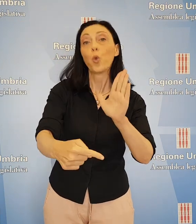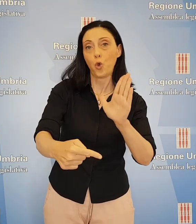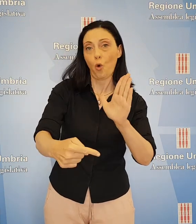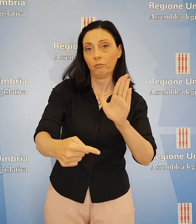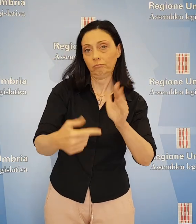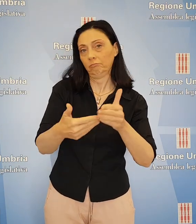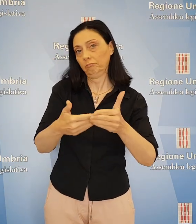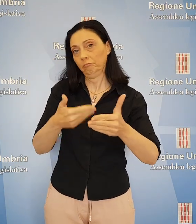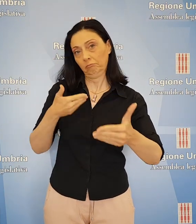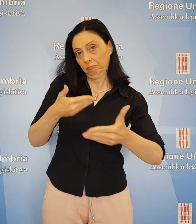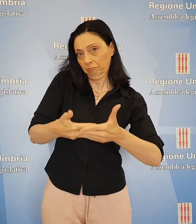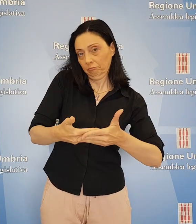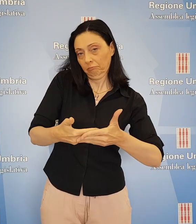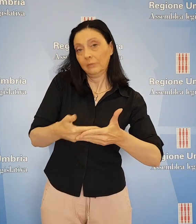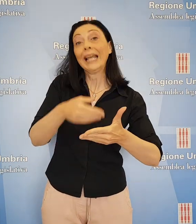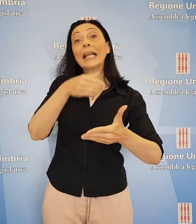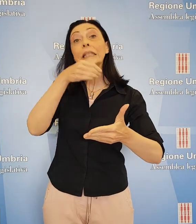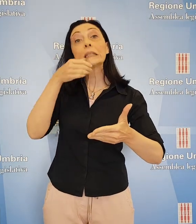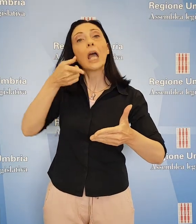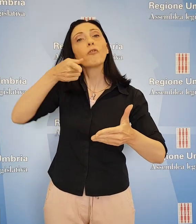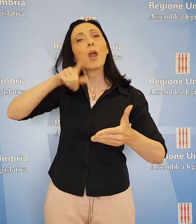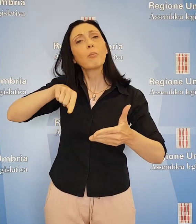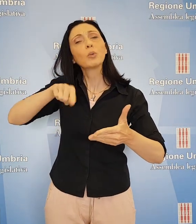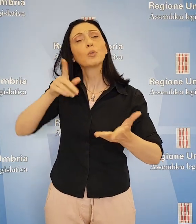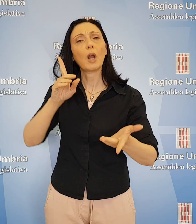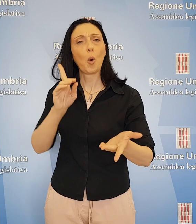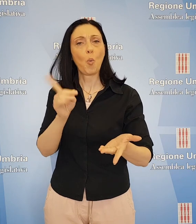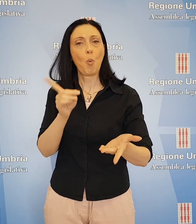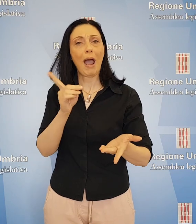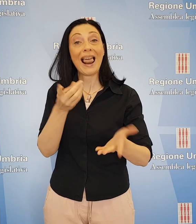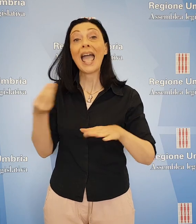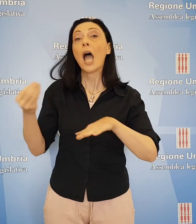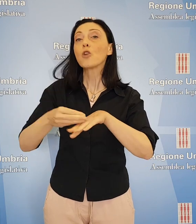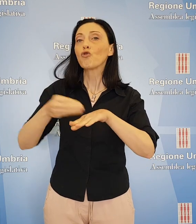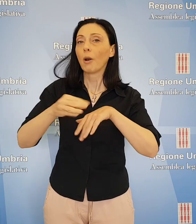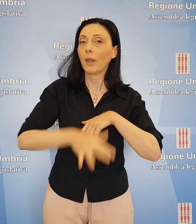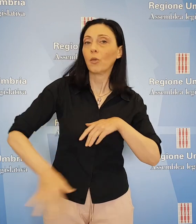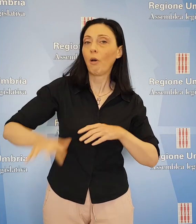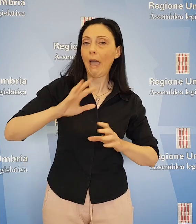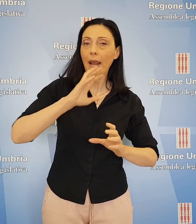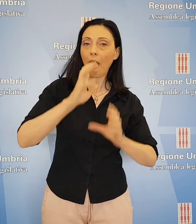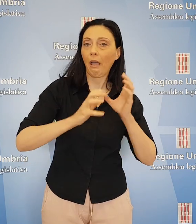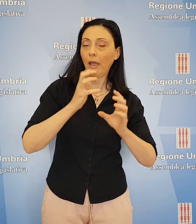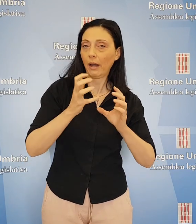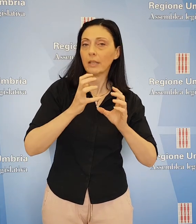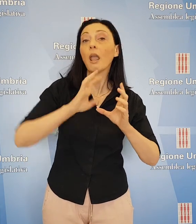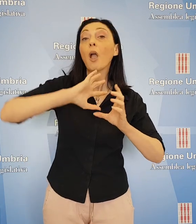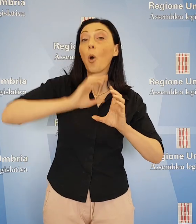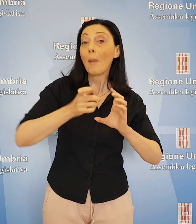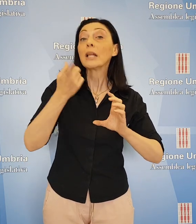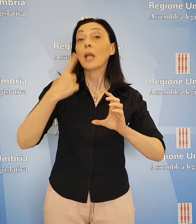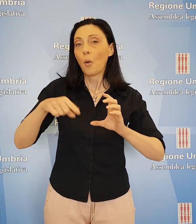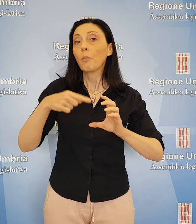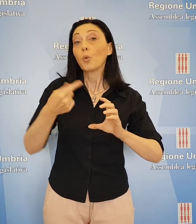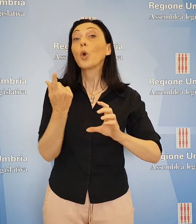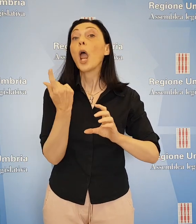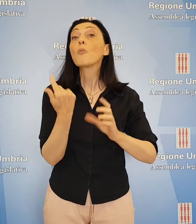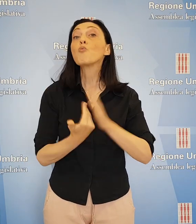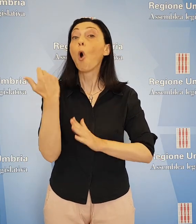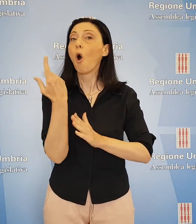luglio. Sarà però necessario, ha aggiunto, un aggiornamento dell'area di crisi complessa e costruire una nuova dotazione finanziaria